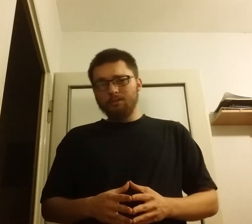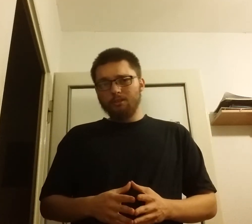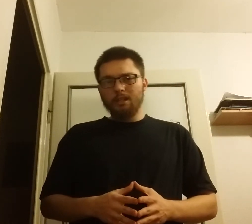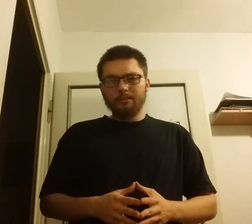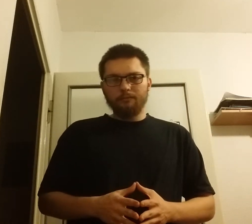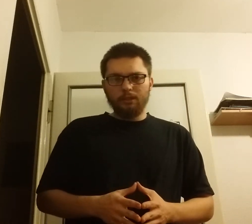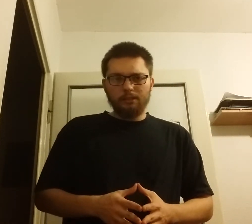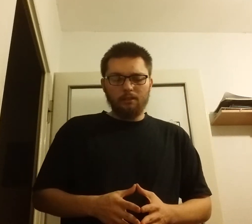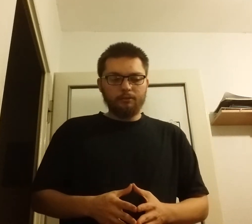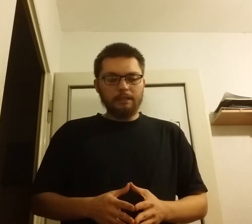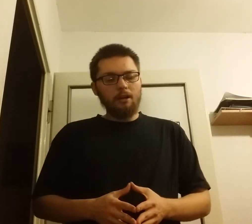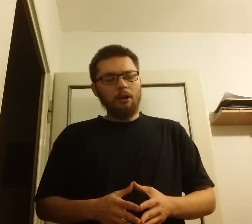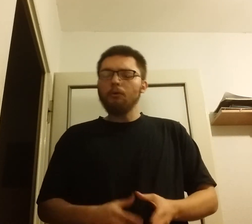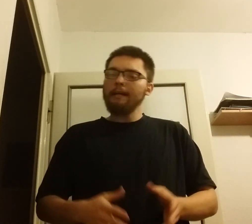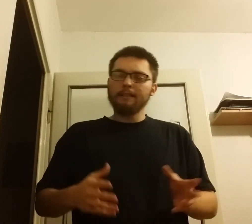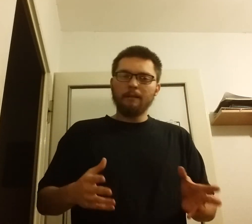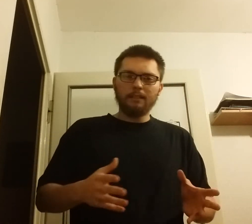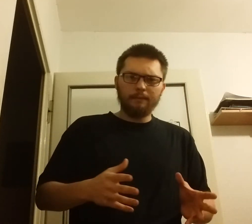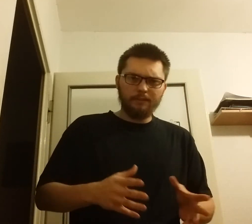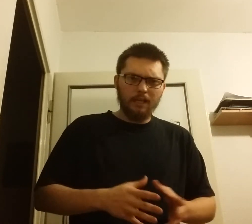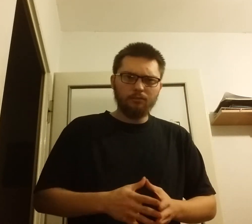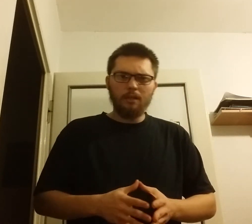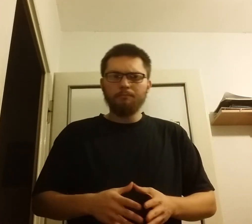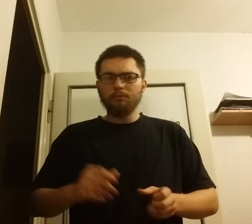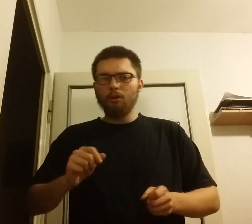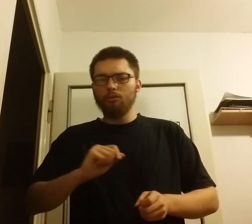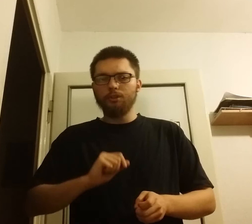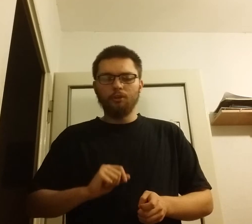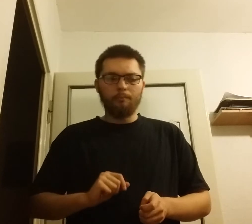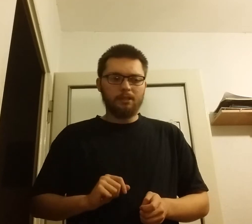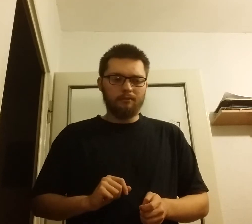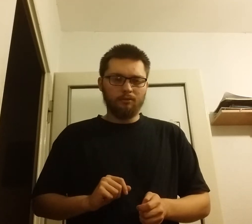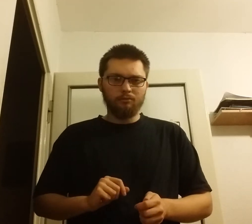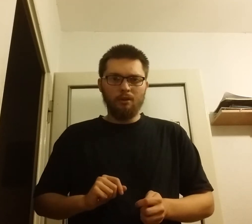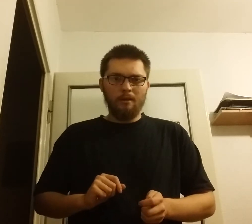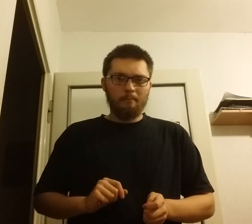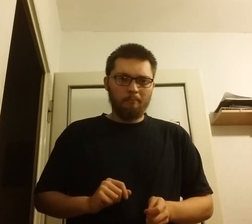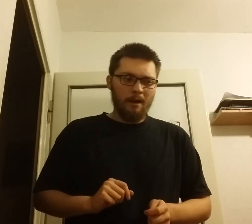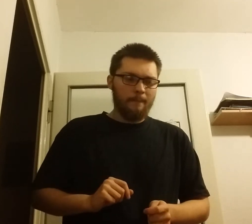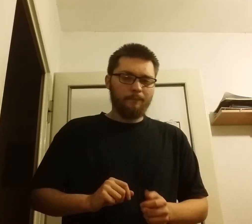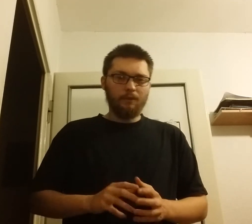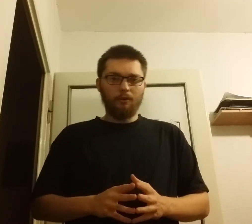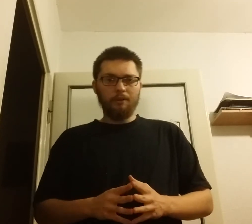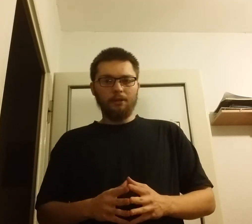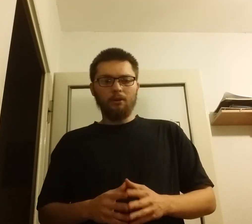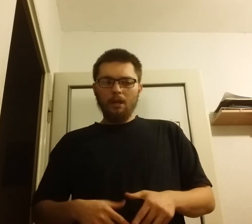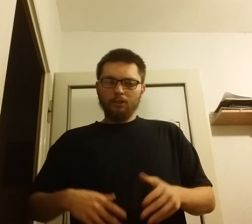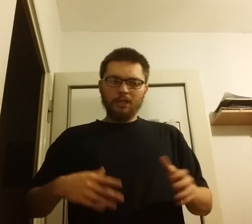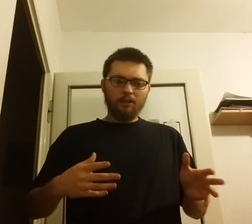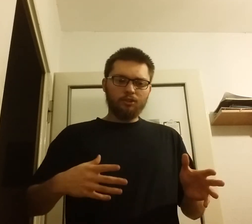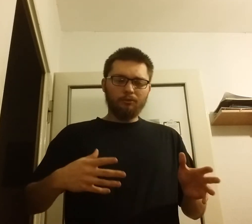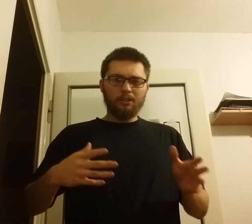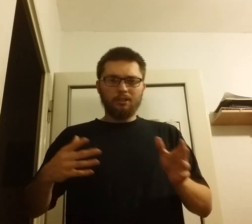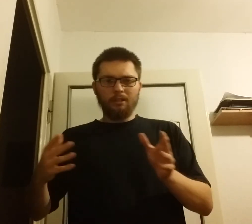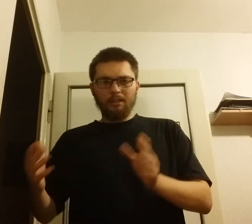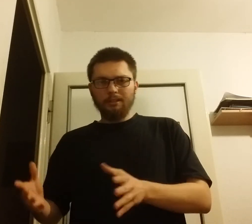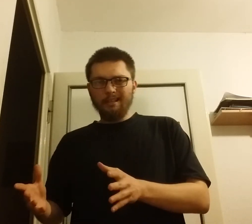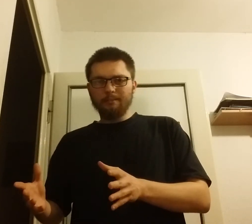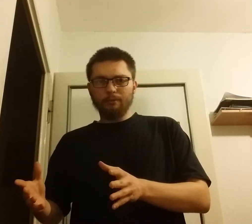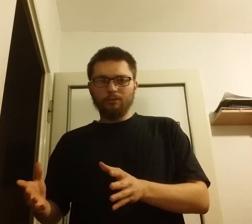1926 roku jak sama nazwa wskazuje dochodzi do przewrotu majowego część żołnierzy jest po